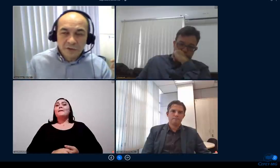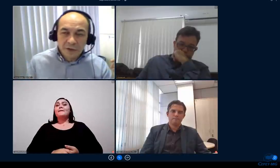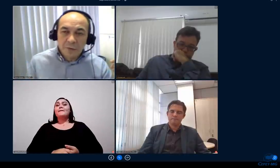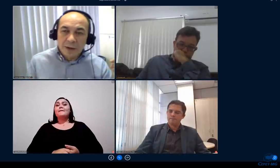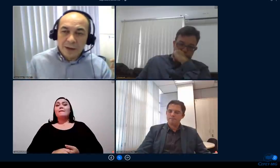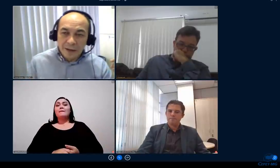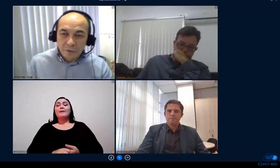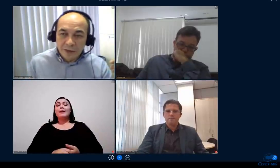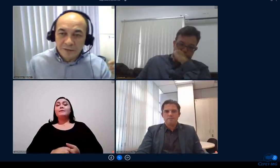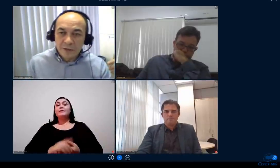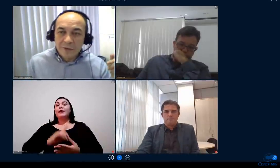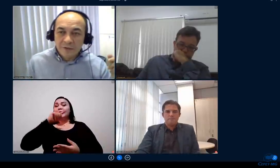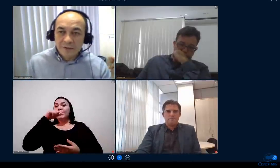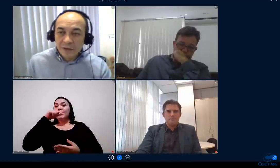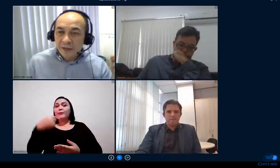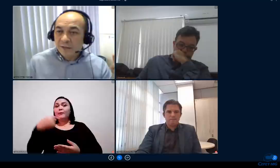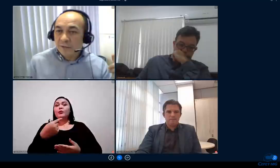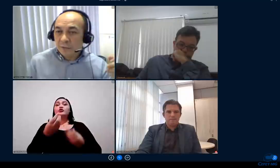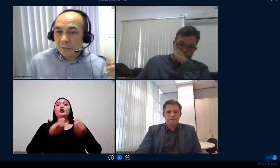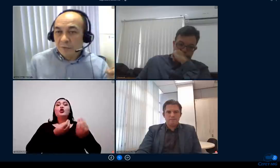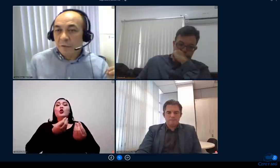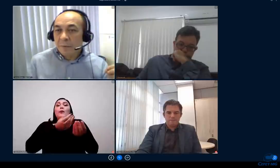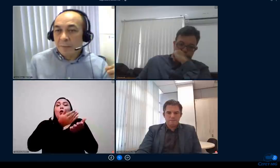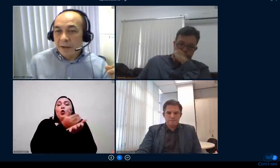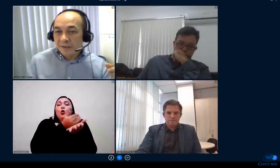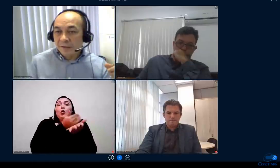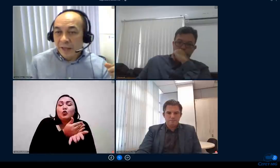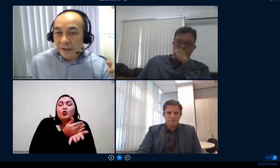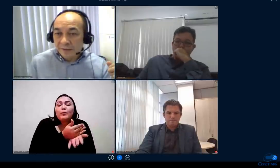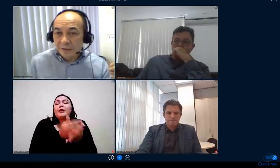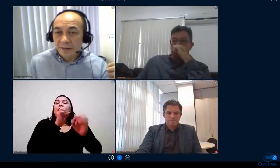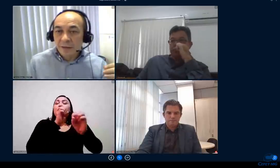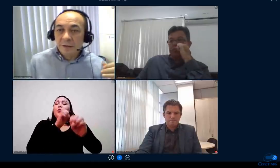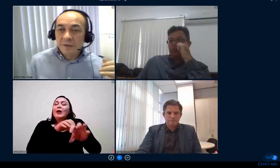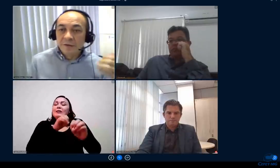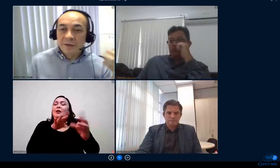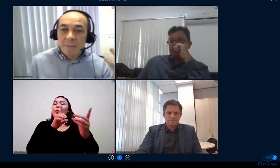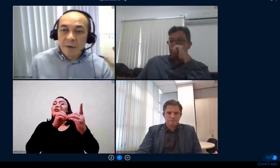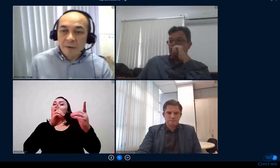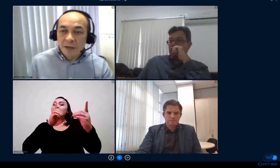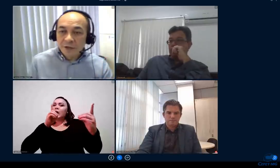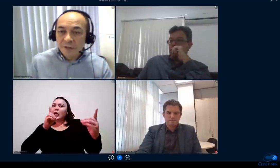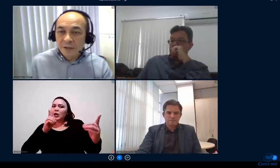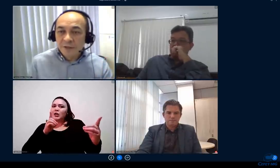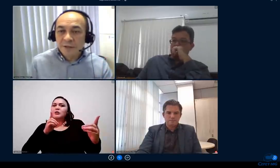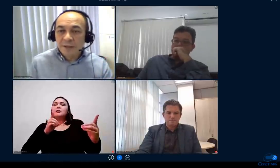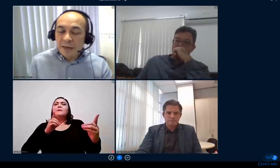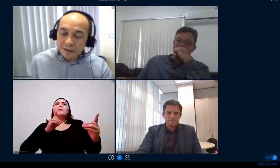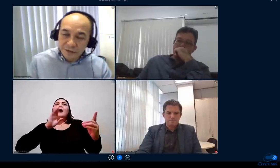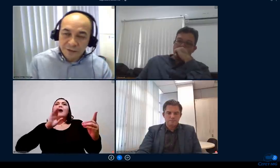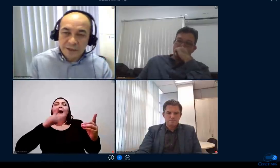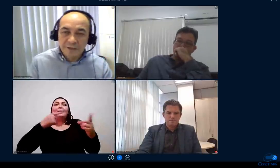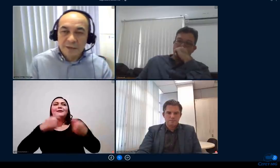introdução à educação a distância uma forma mais densa de se saber desde a legislação